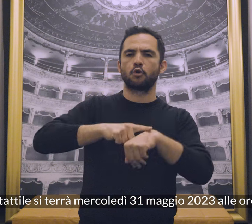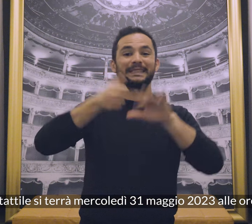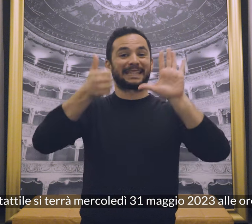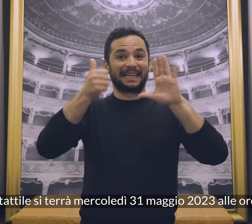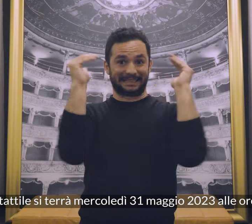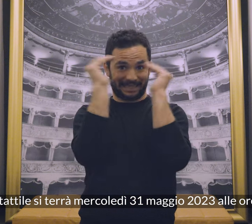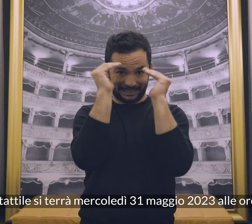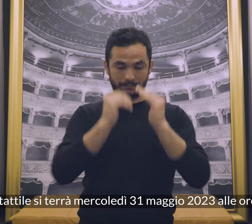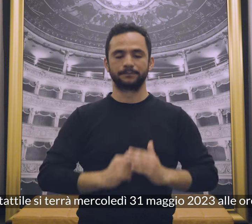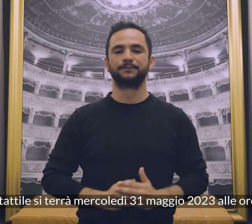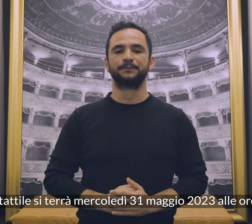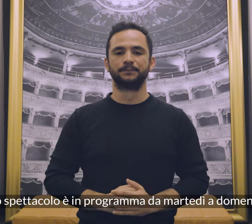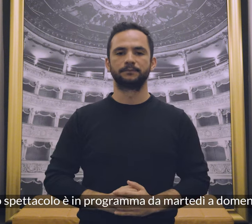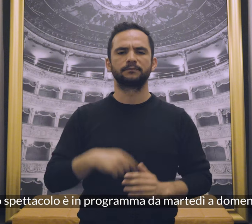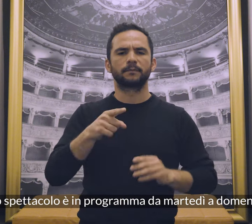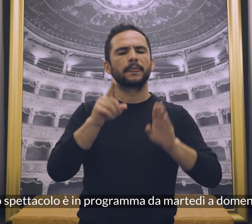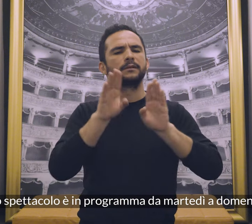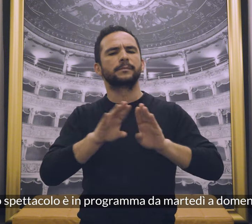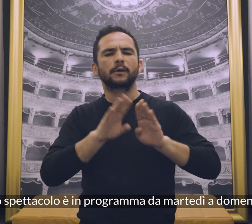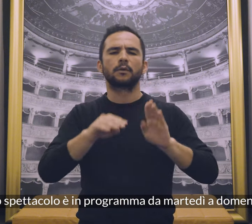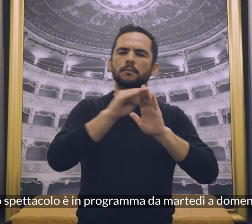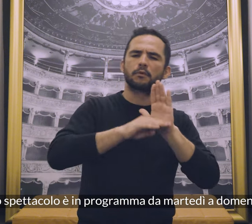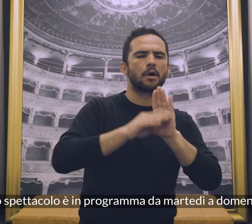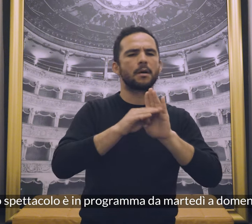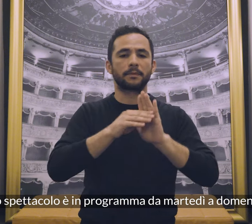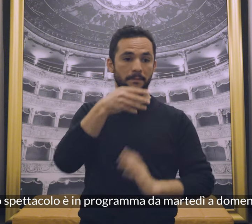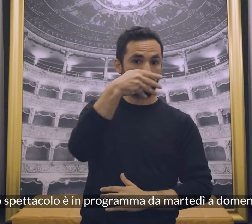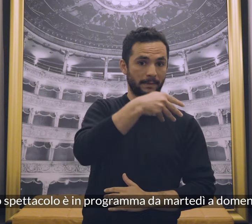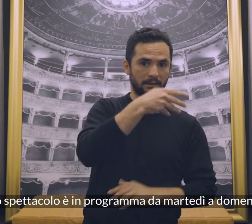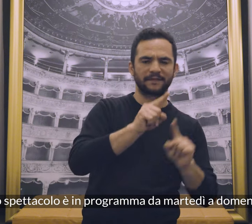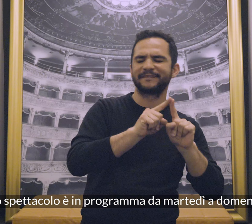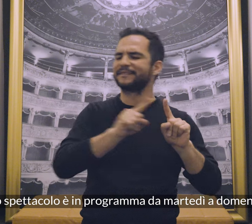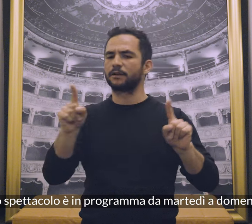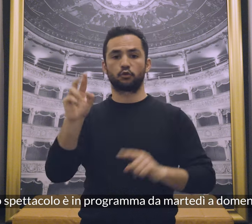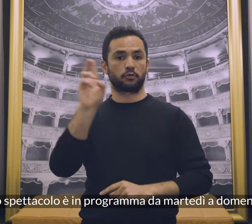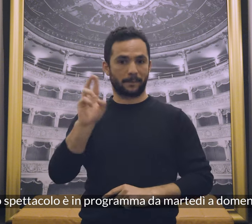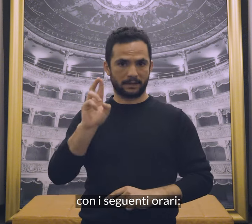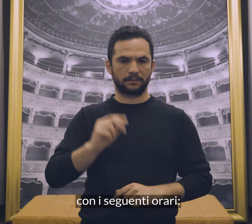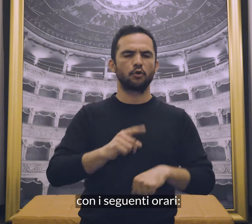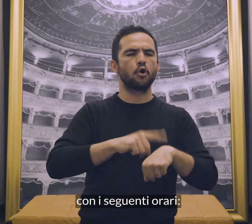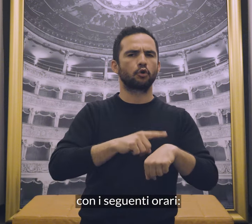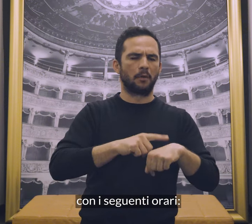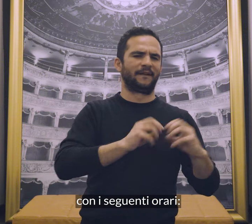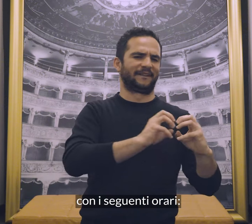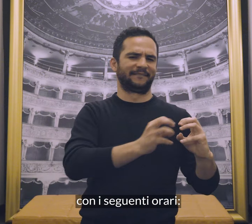alle ore 18. Lo spettacolo è in programma da martedì a domenica con i seguenti orari,